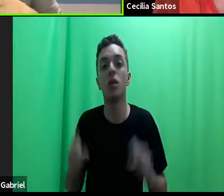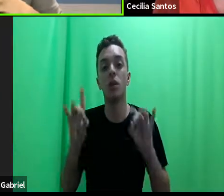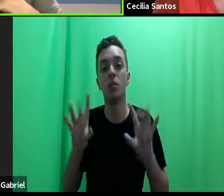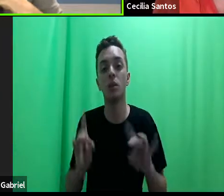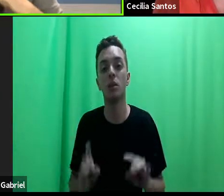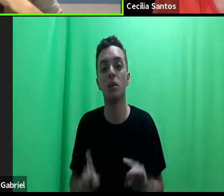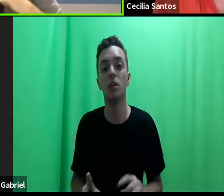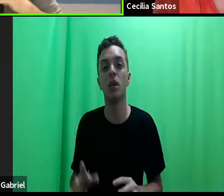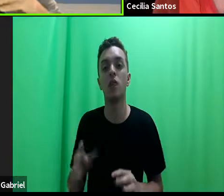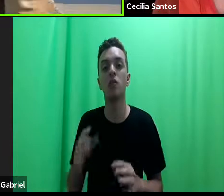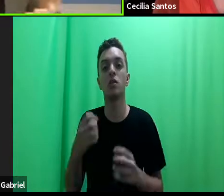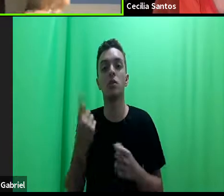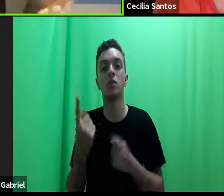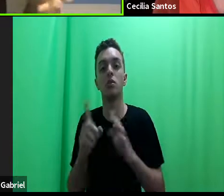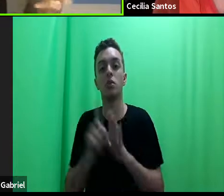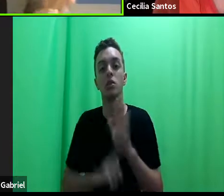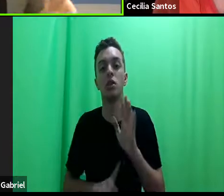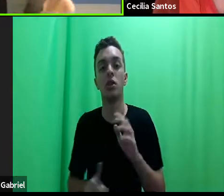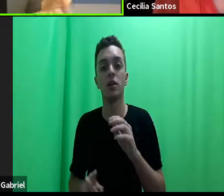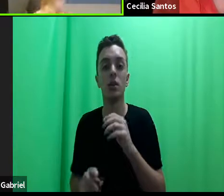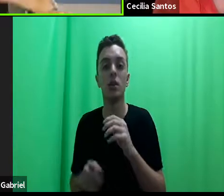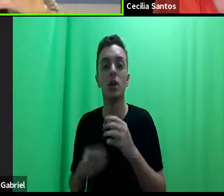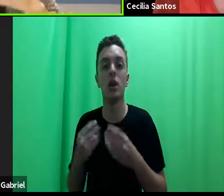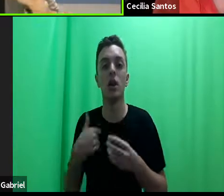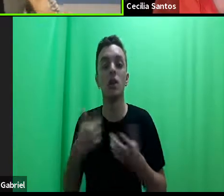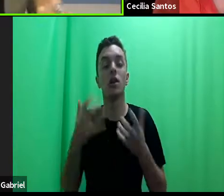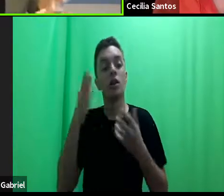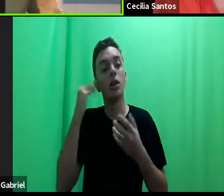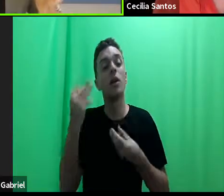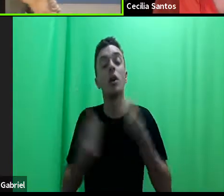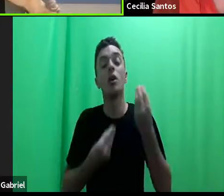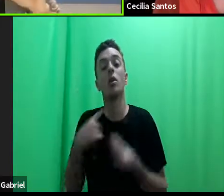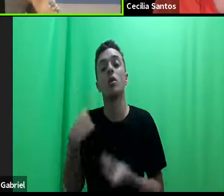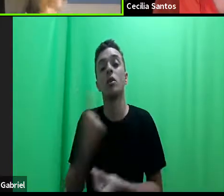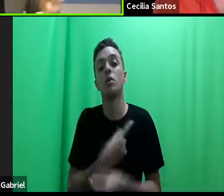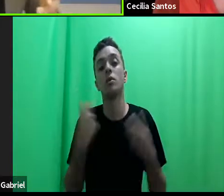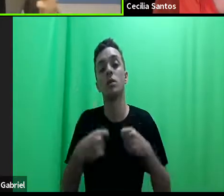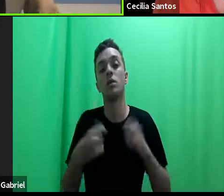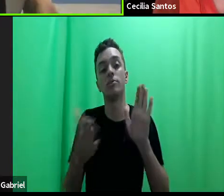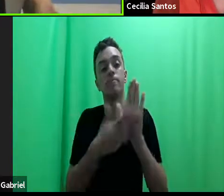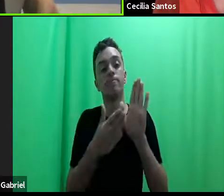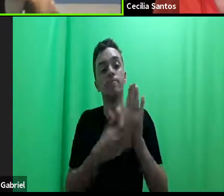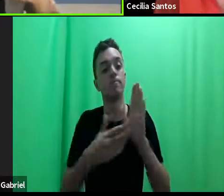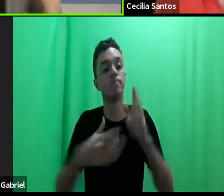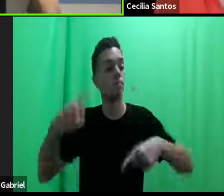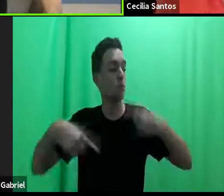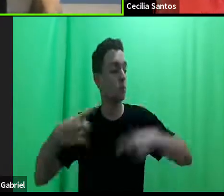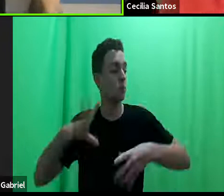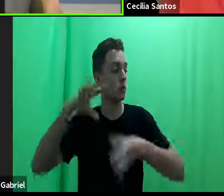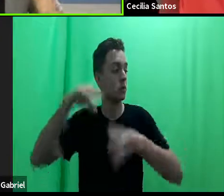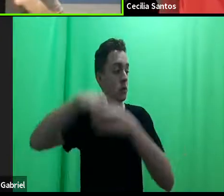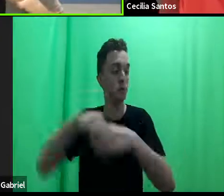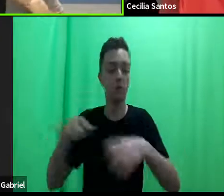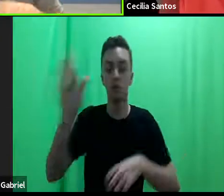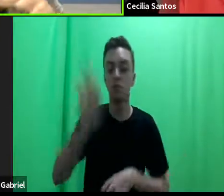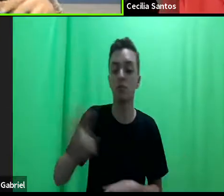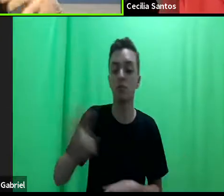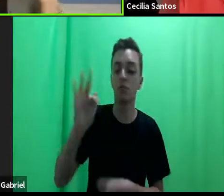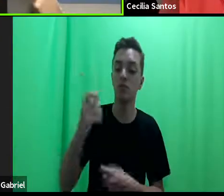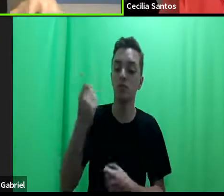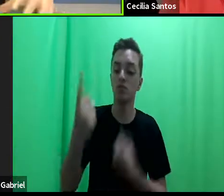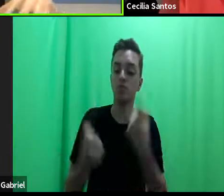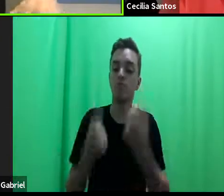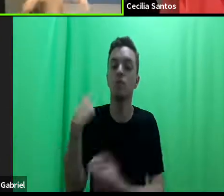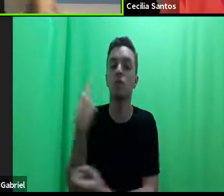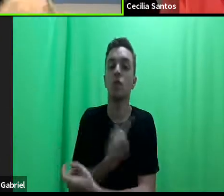tipo de direito, então, como que a gente pode colocar esse debate em pauta dentro das faculdades, em que a gente está formando